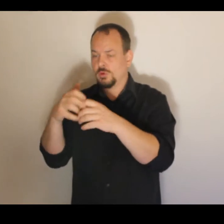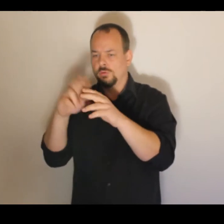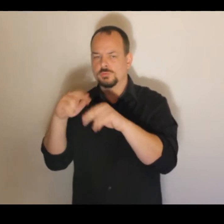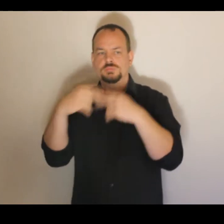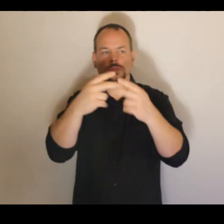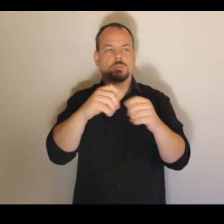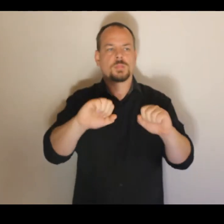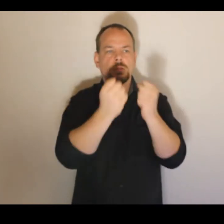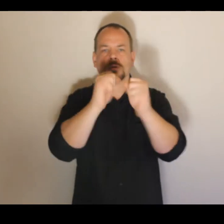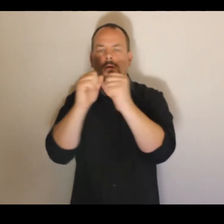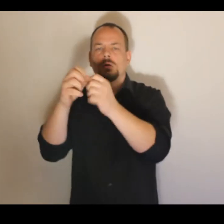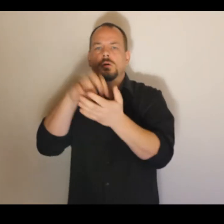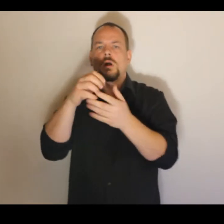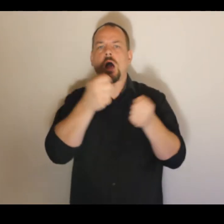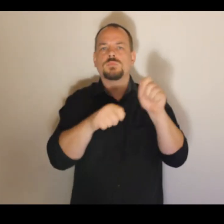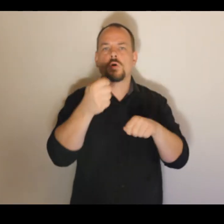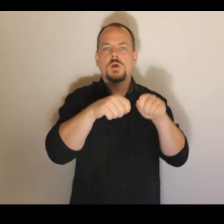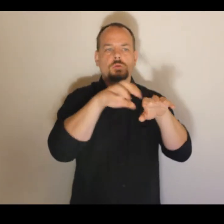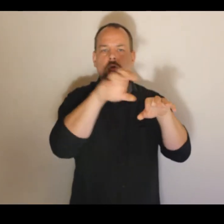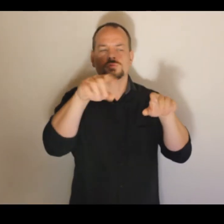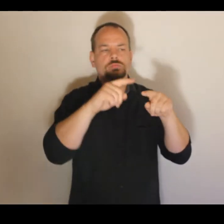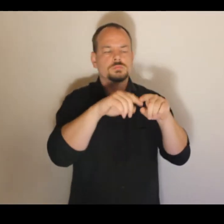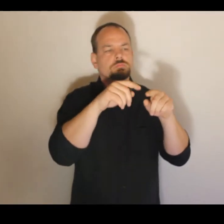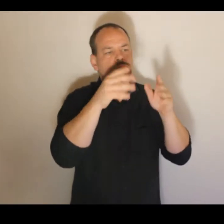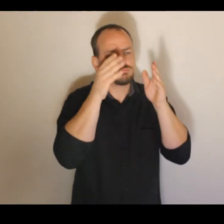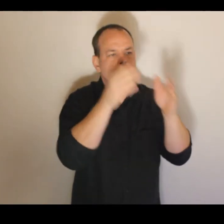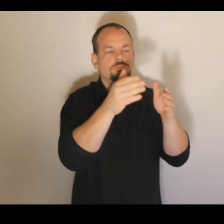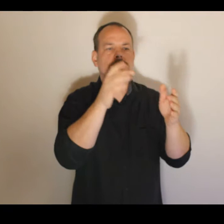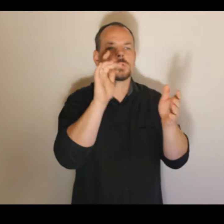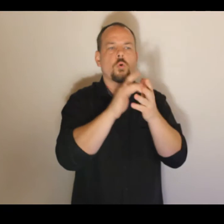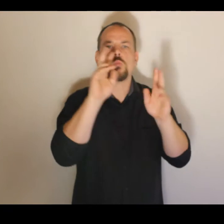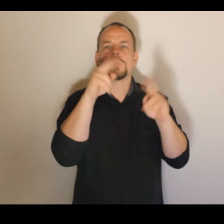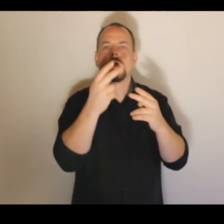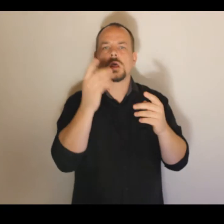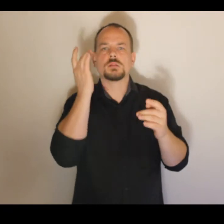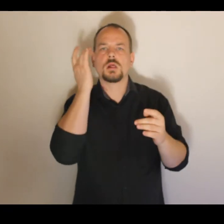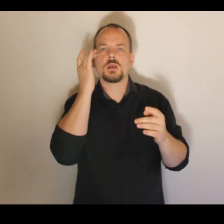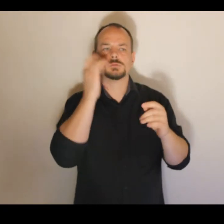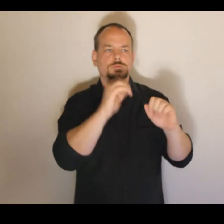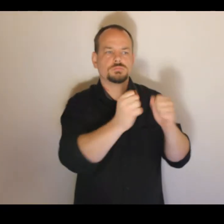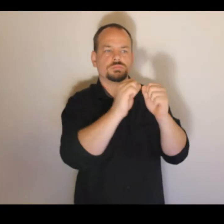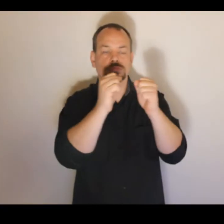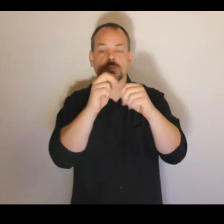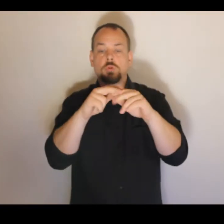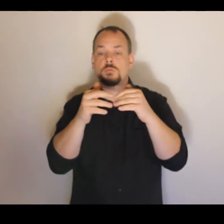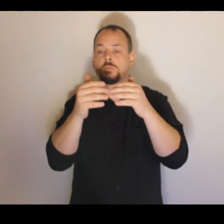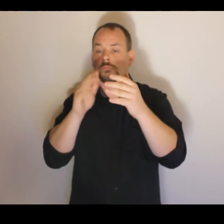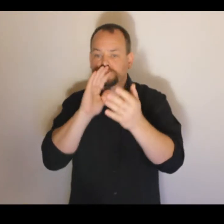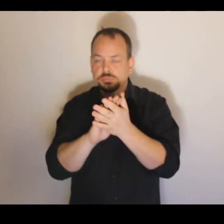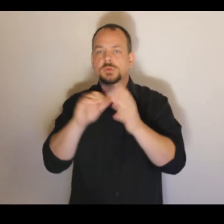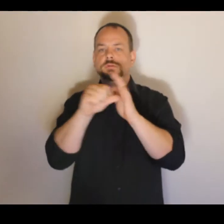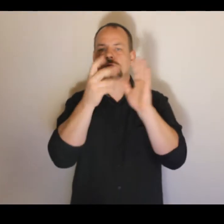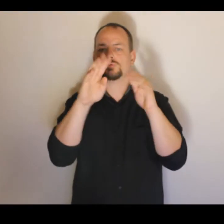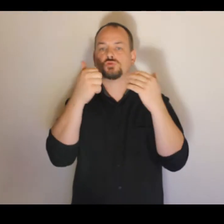vybraných pracovištích ústavy zabývající se umělou inteligencí. A v roce 1968 vzniká